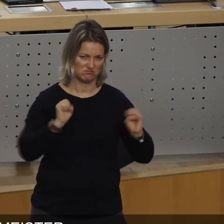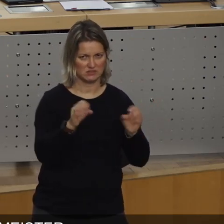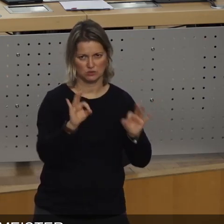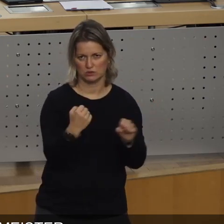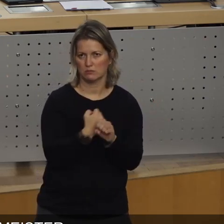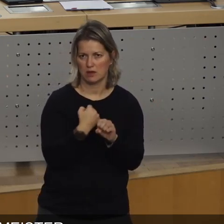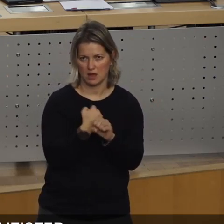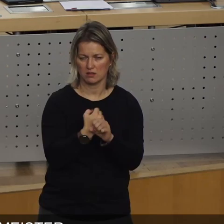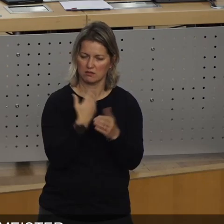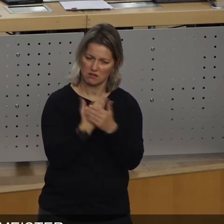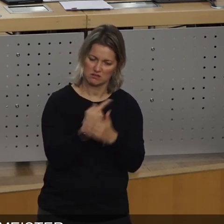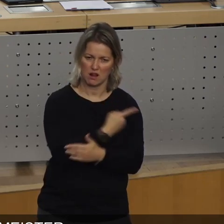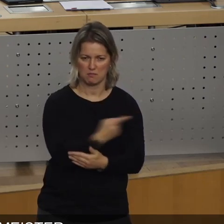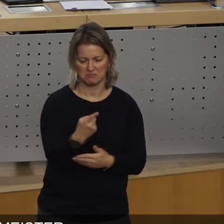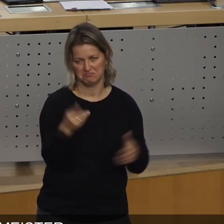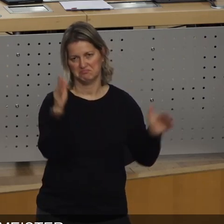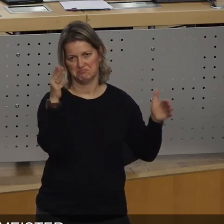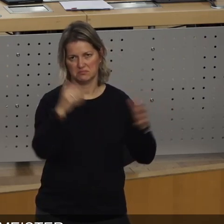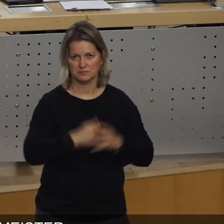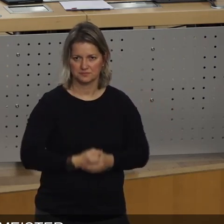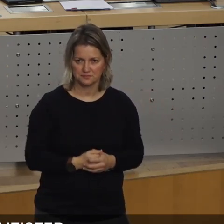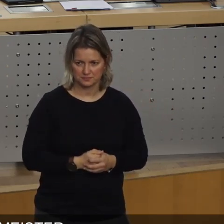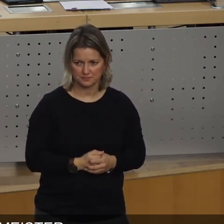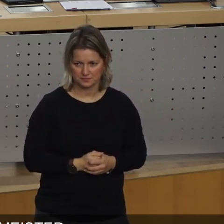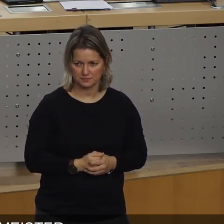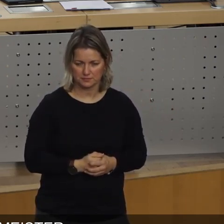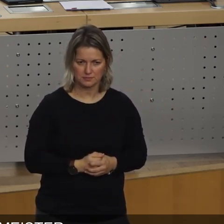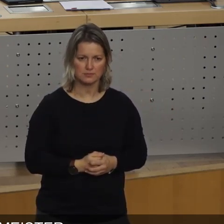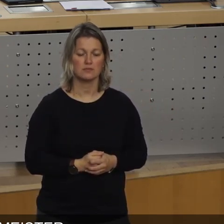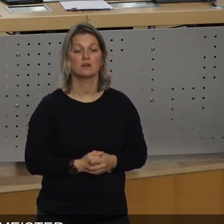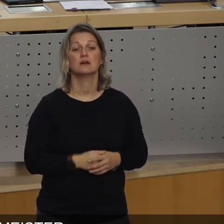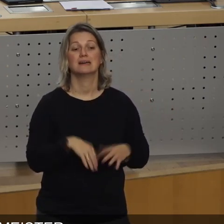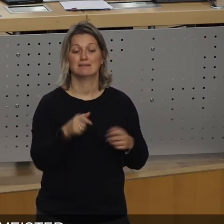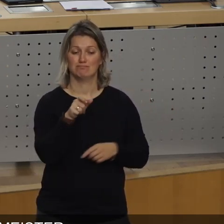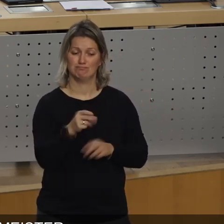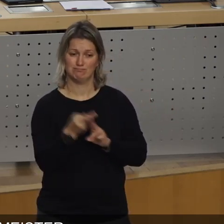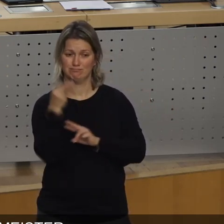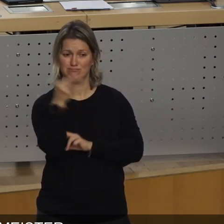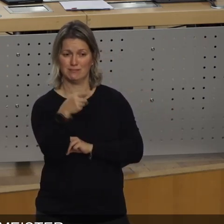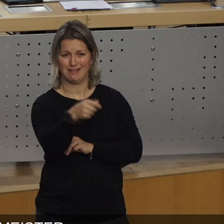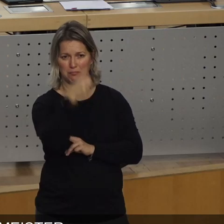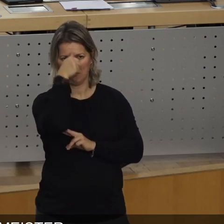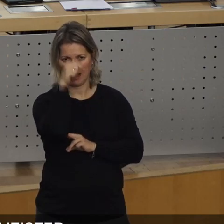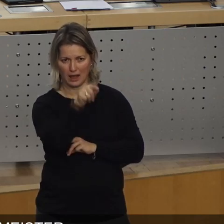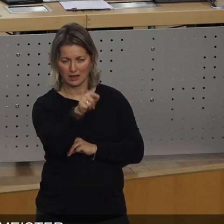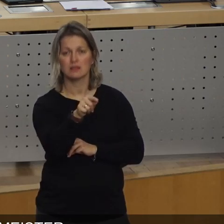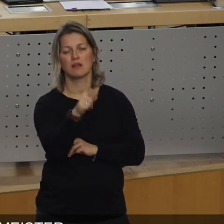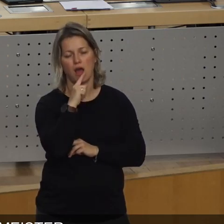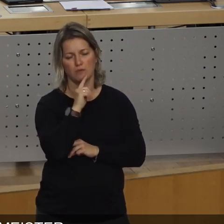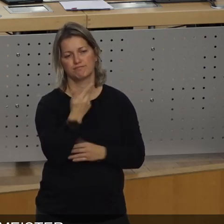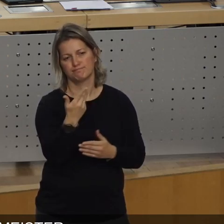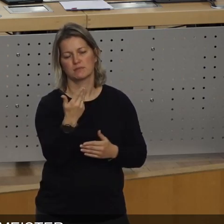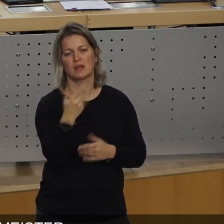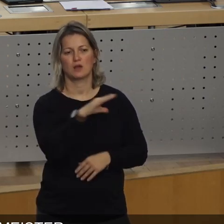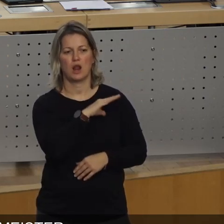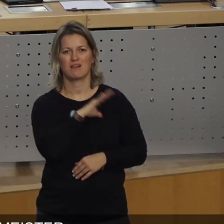deswegen ganz großes Kompliment. Ich möchte auch, er uns in Berlin vertreten hat, meinen Gruß in Richtung meiner